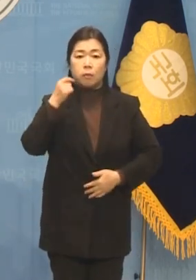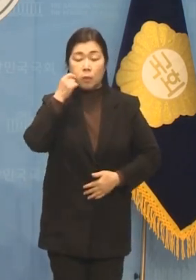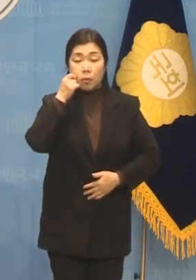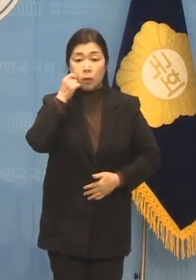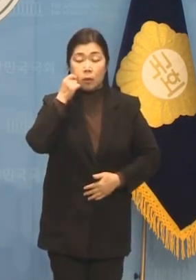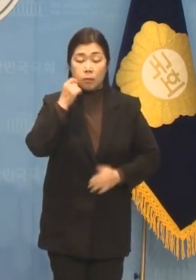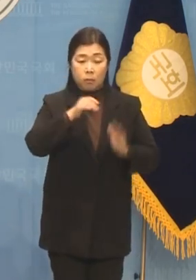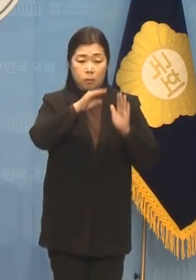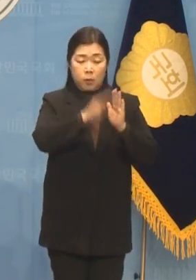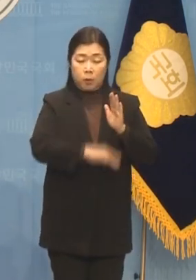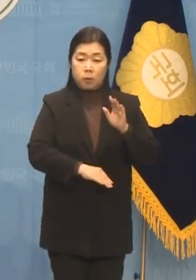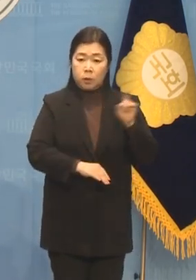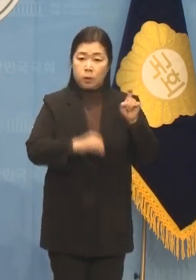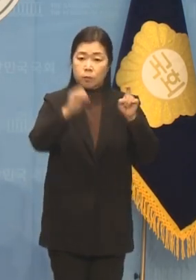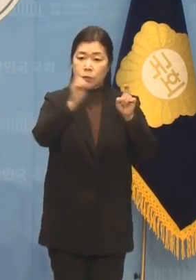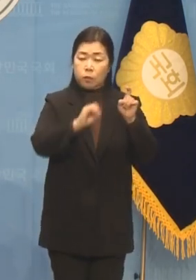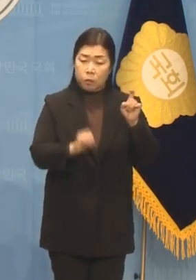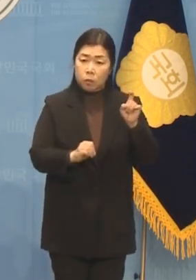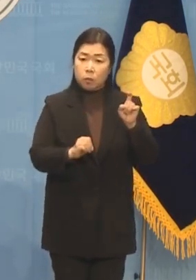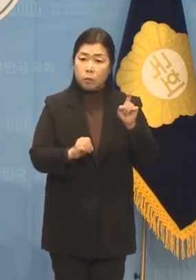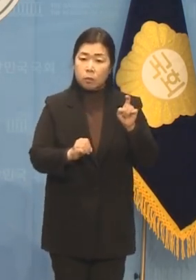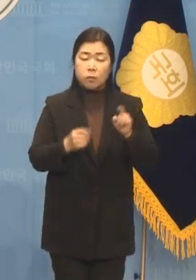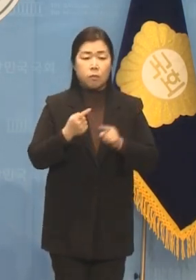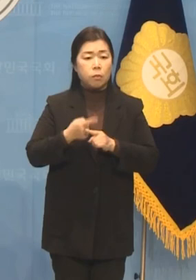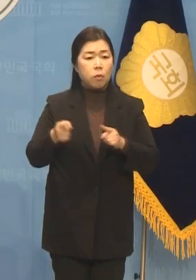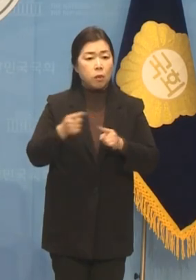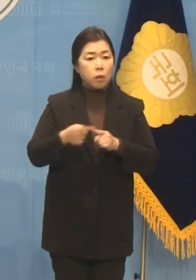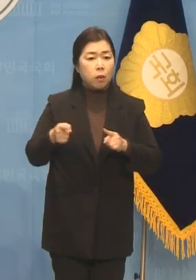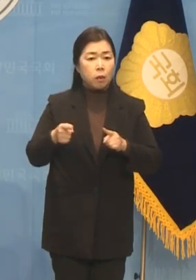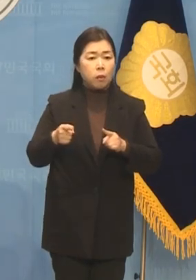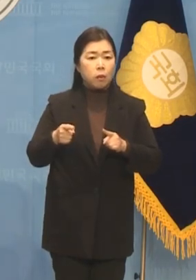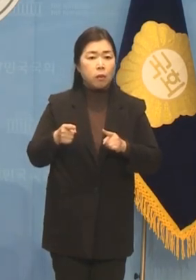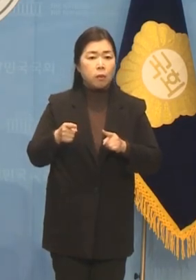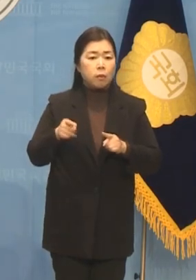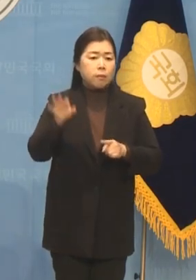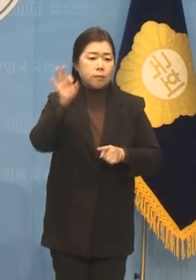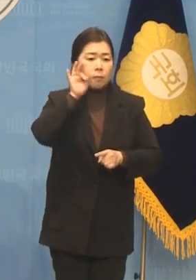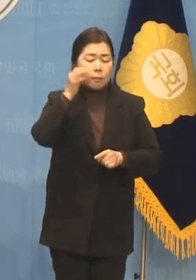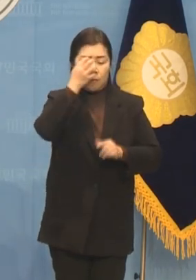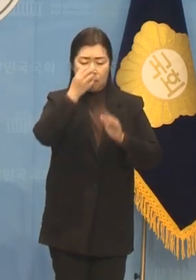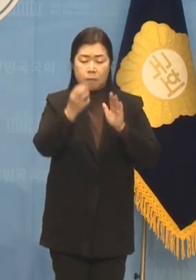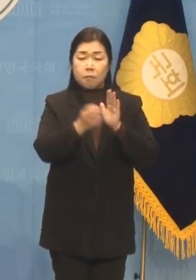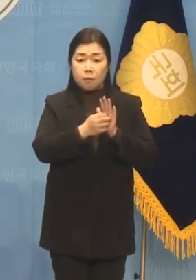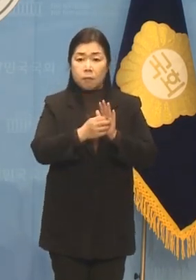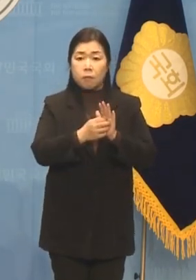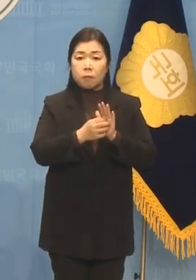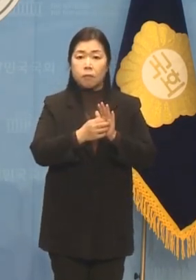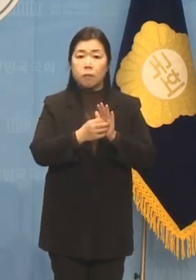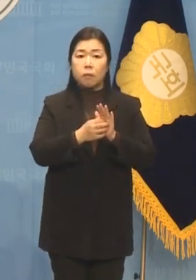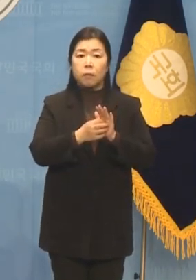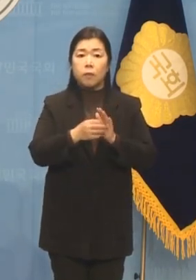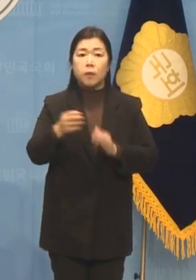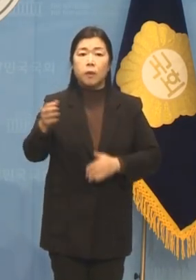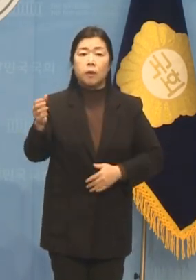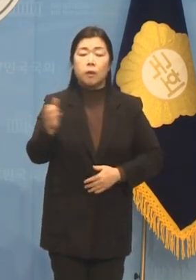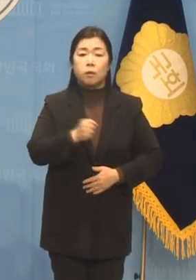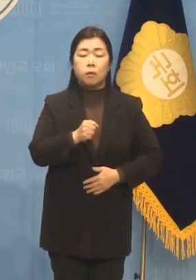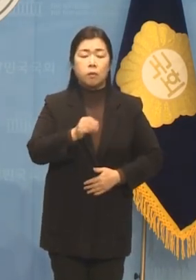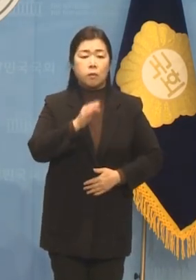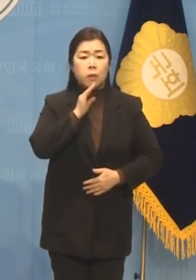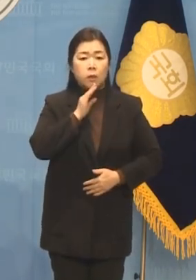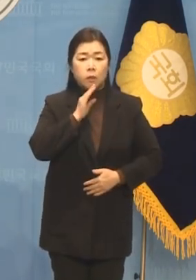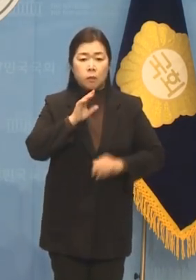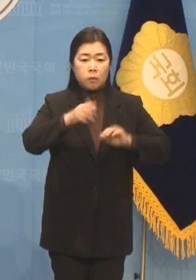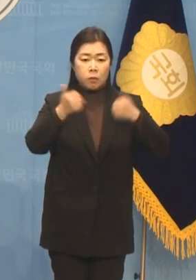하위 10%라는 수치와 굴레를 둘러쓰고 경선에 과연 임해야 하는지